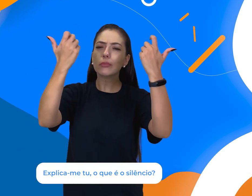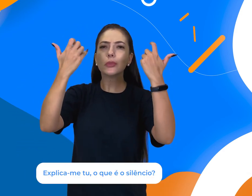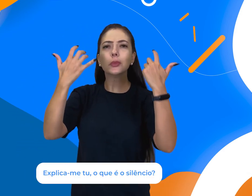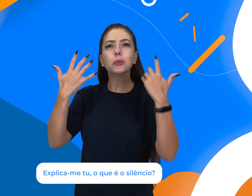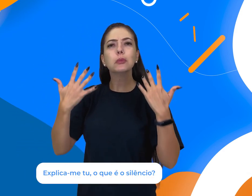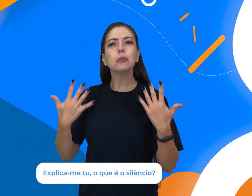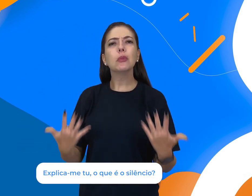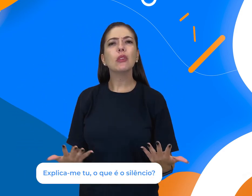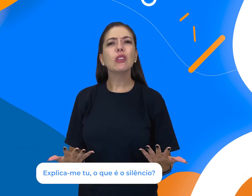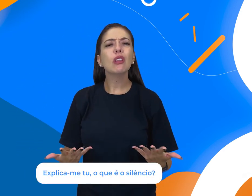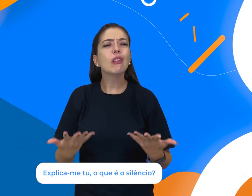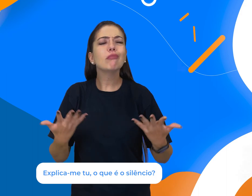-me tu o que é silêncio.